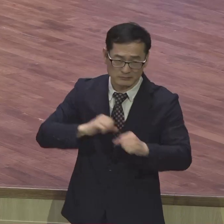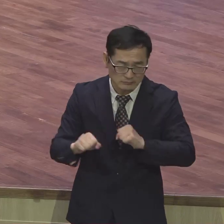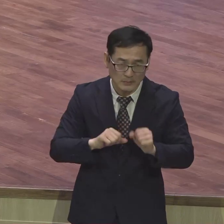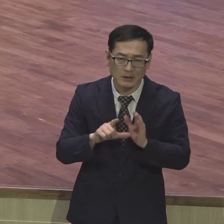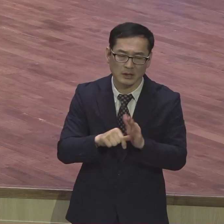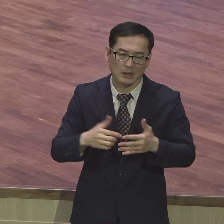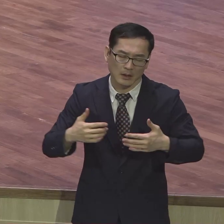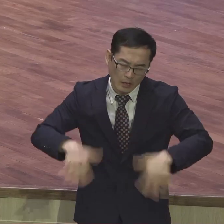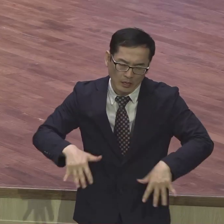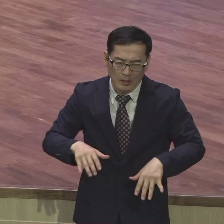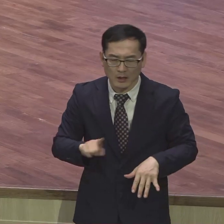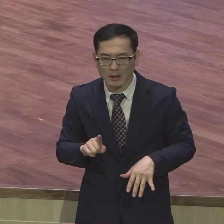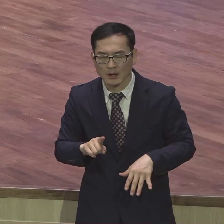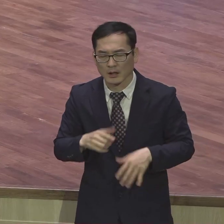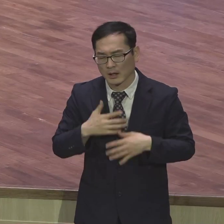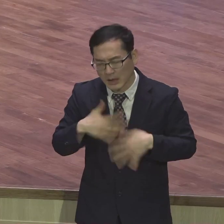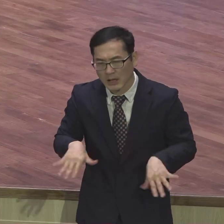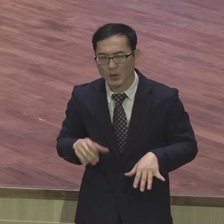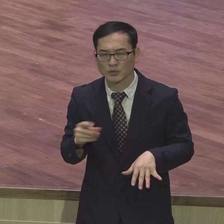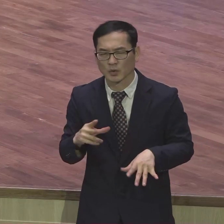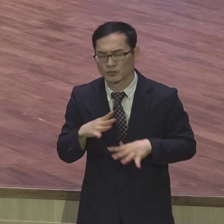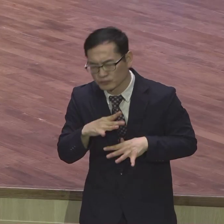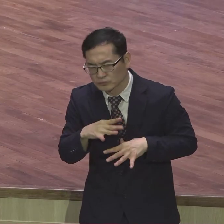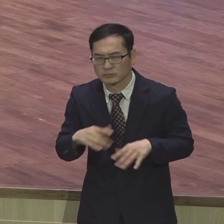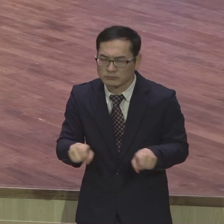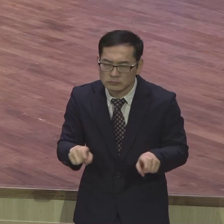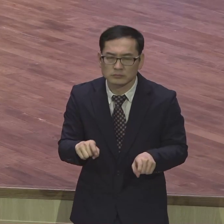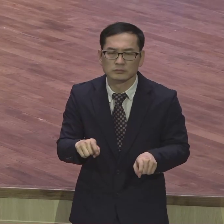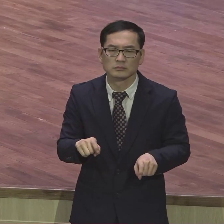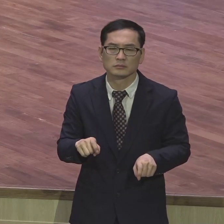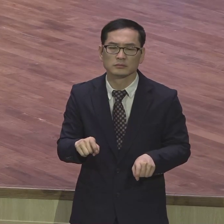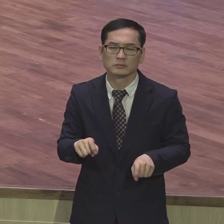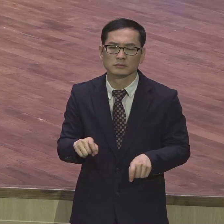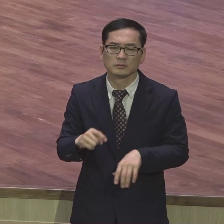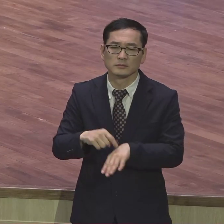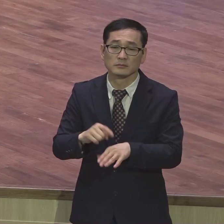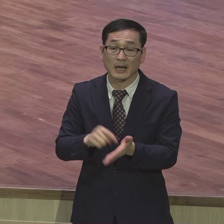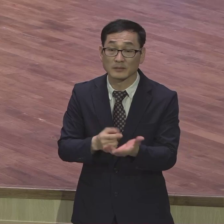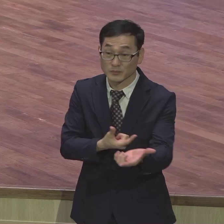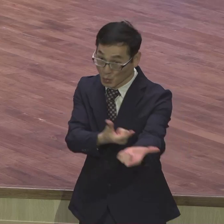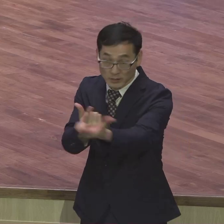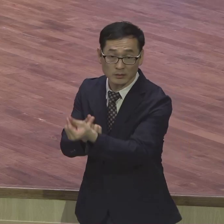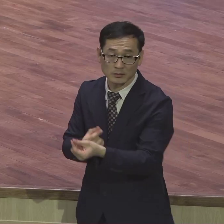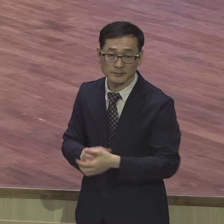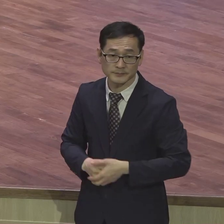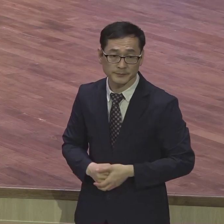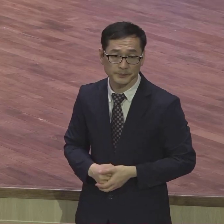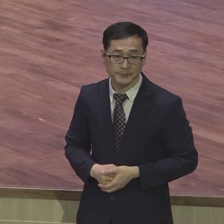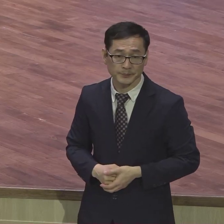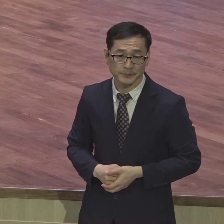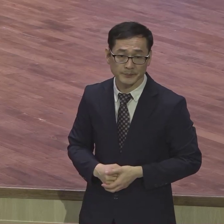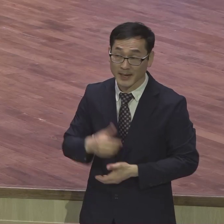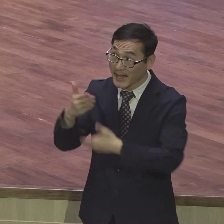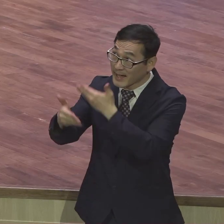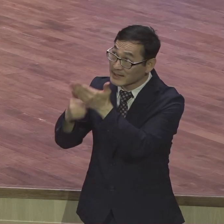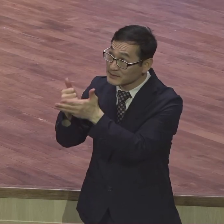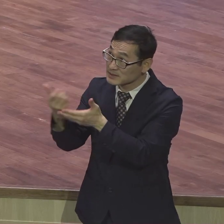두렵고 떨리는 마음 이게 정상이 하나님 앞에서 서인 받을 때보다 두르고 떨리는 마음